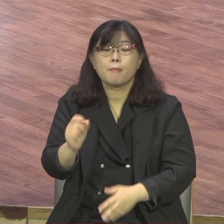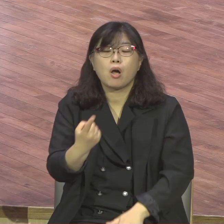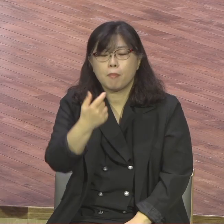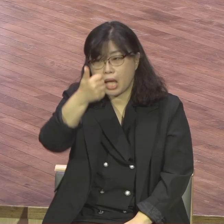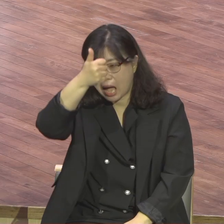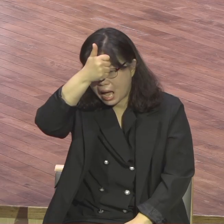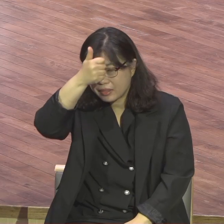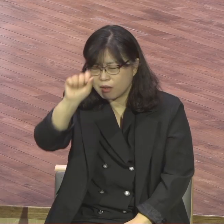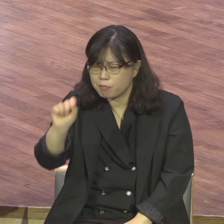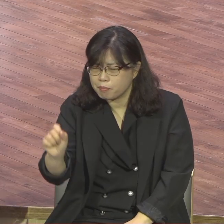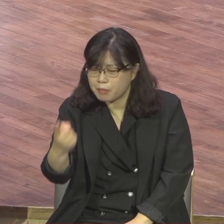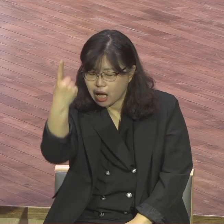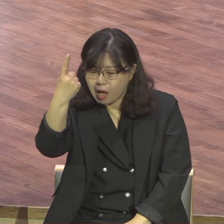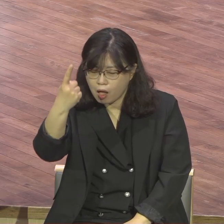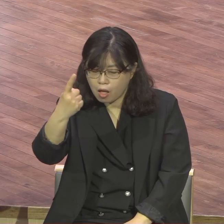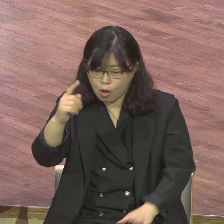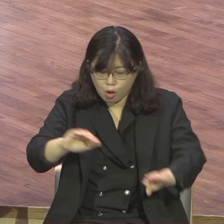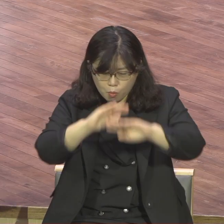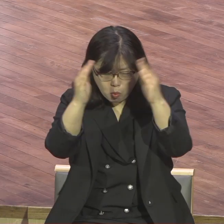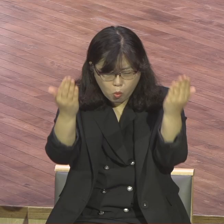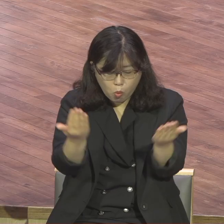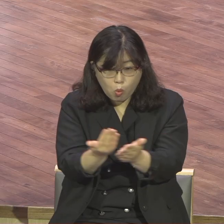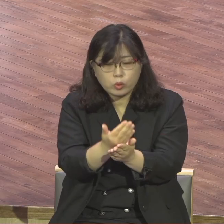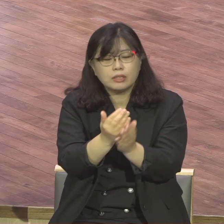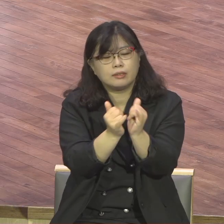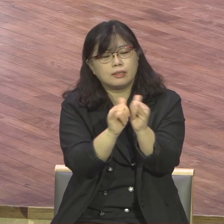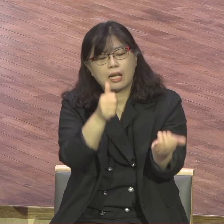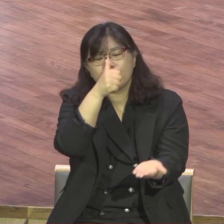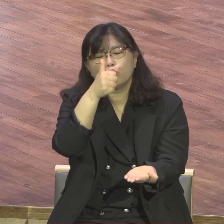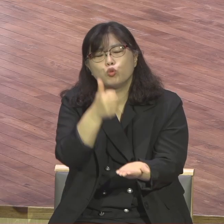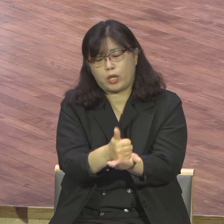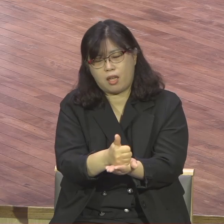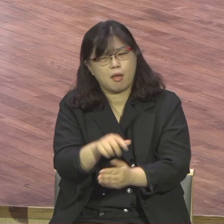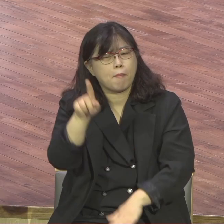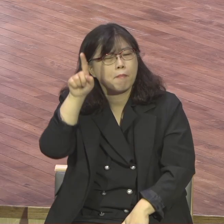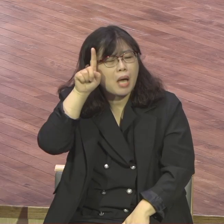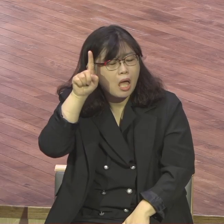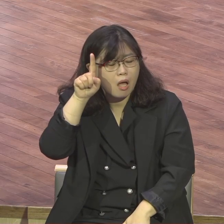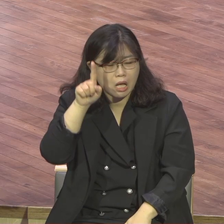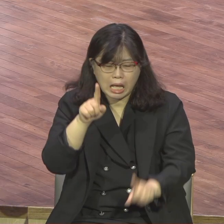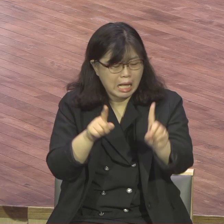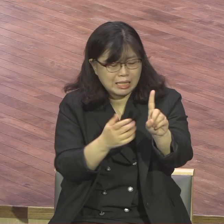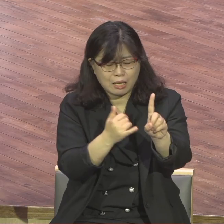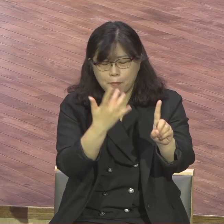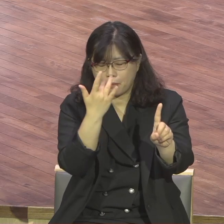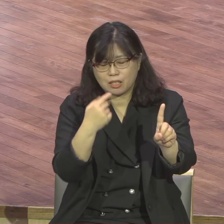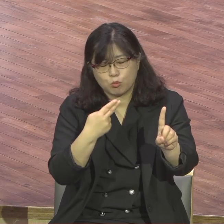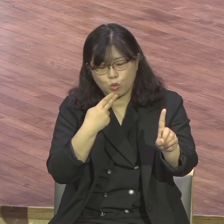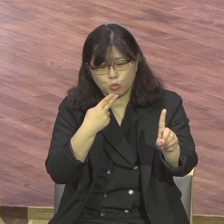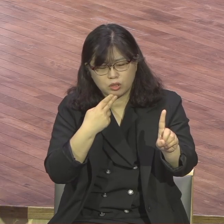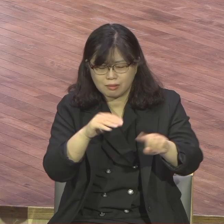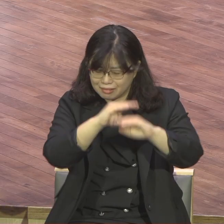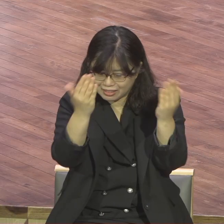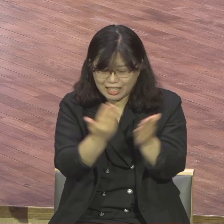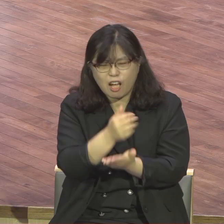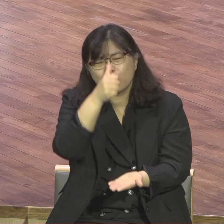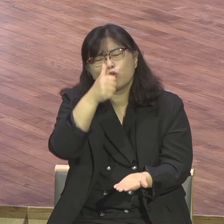죄인이 되었기 때문에 구원의 길 대신 예수 그리스도를 믿음으로만